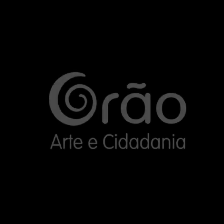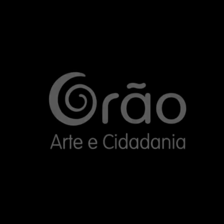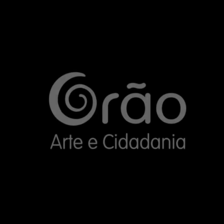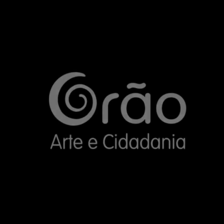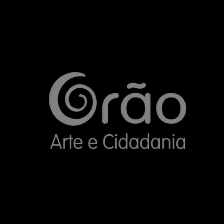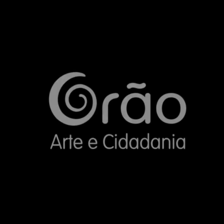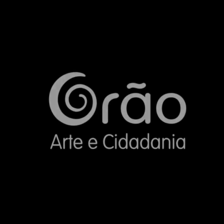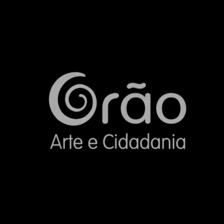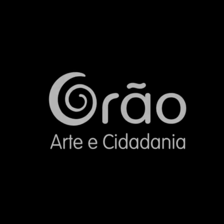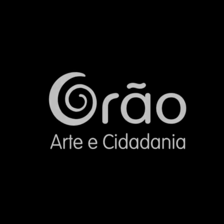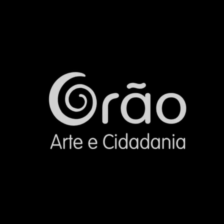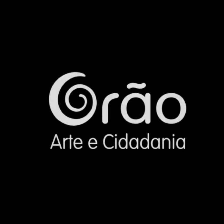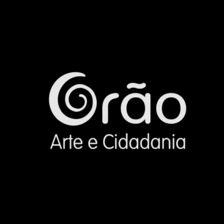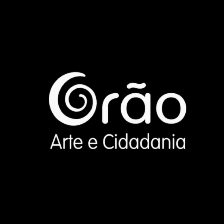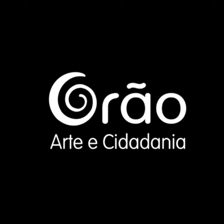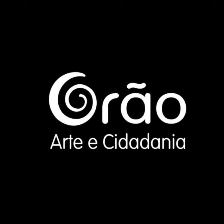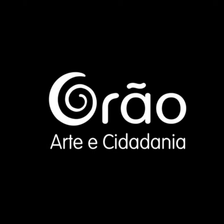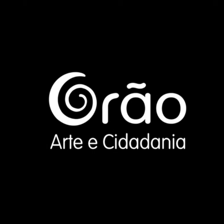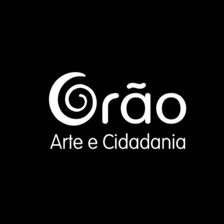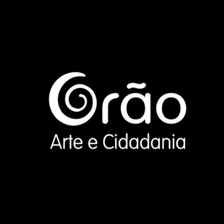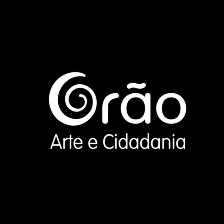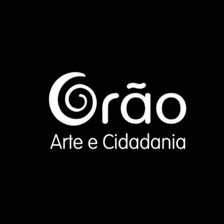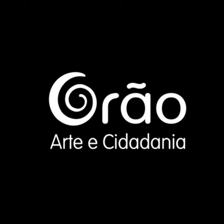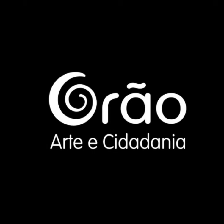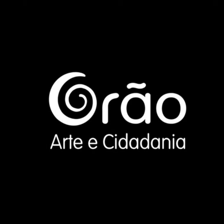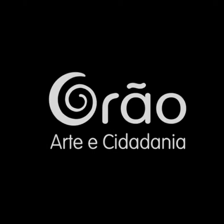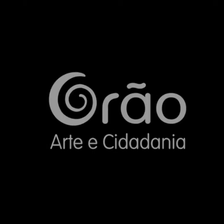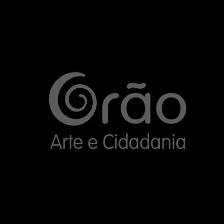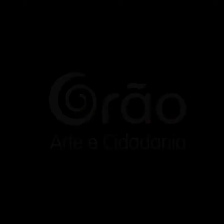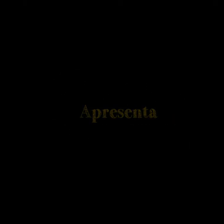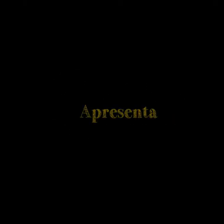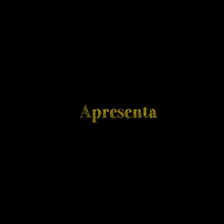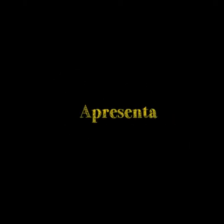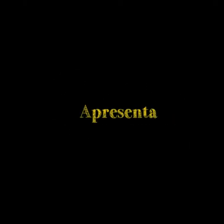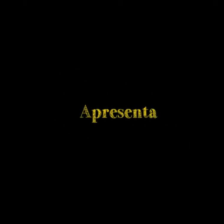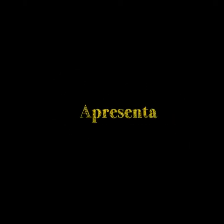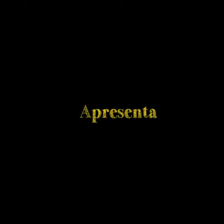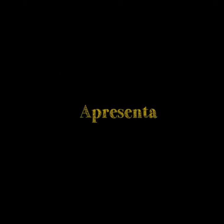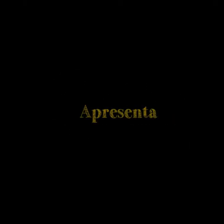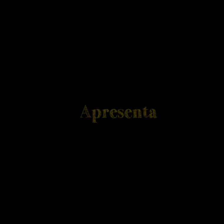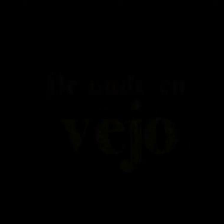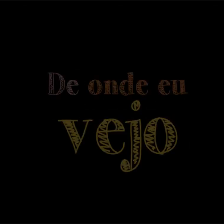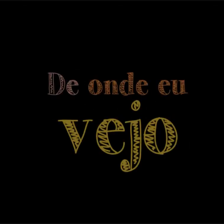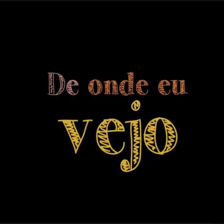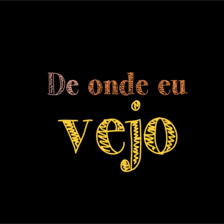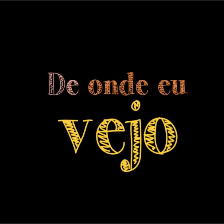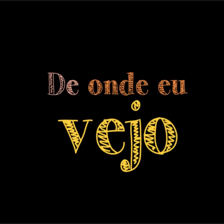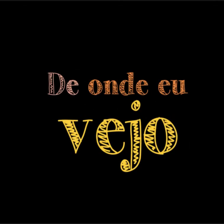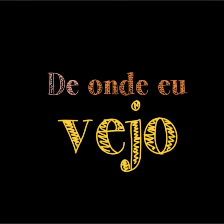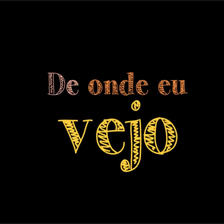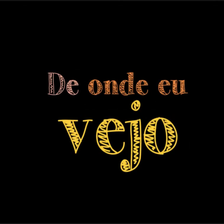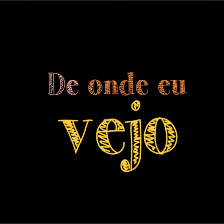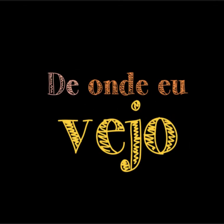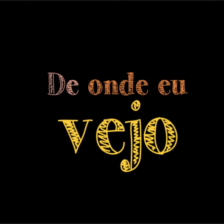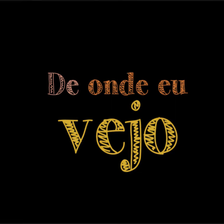Grão, Arte e Cidadania Apresenta De onde eu vejo